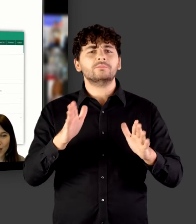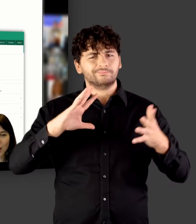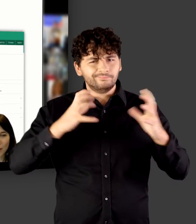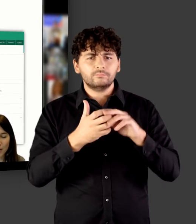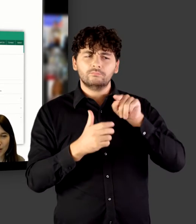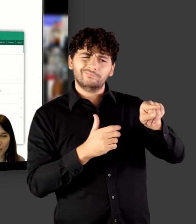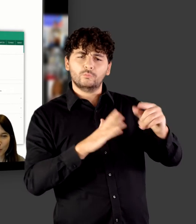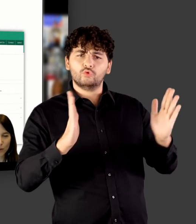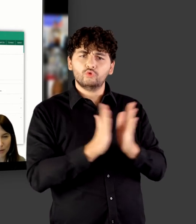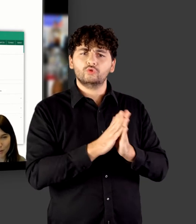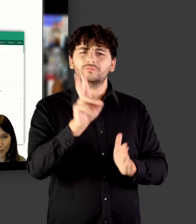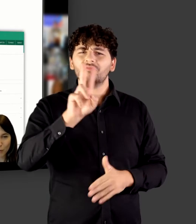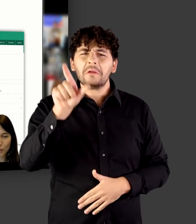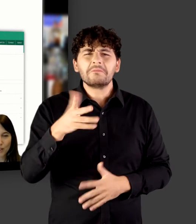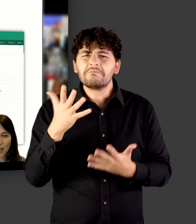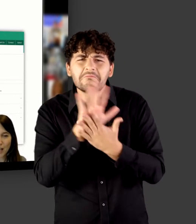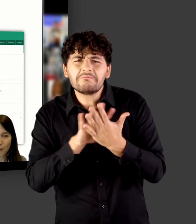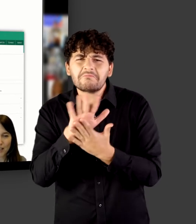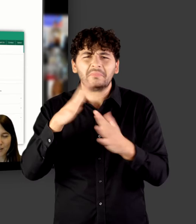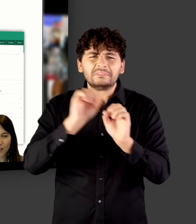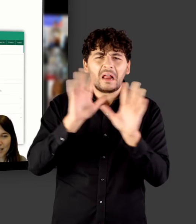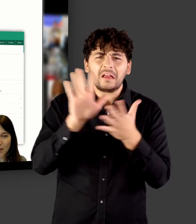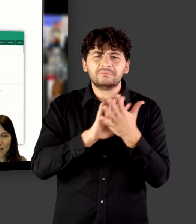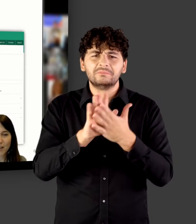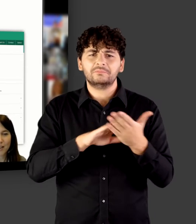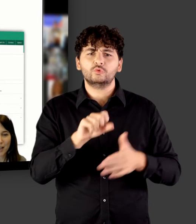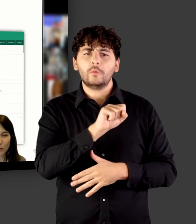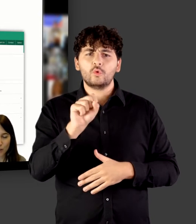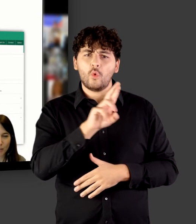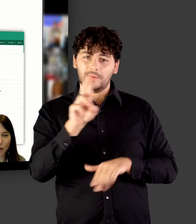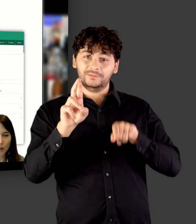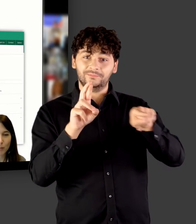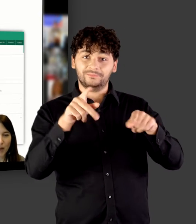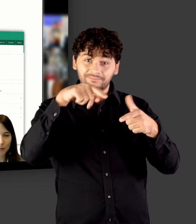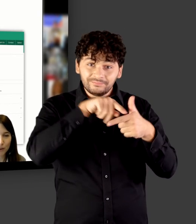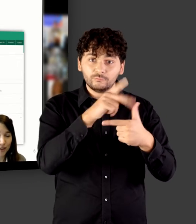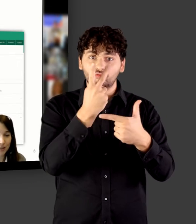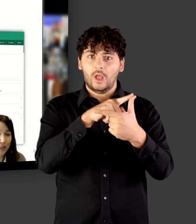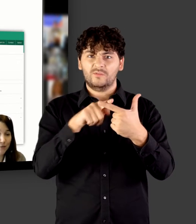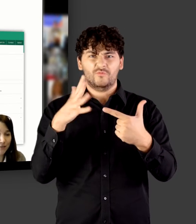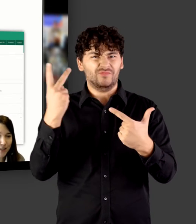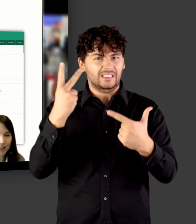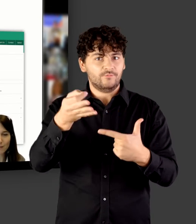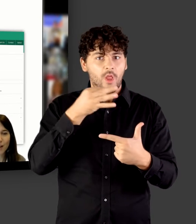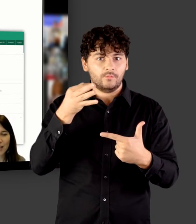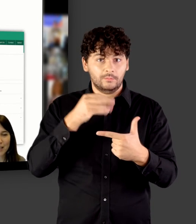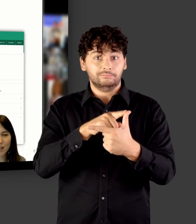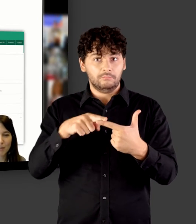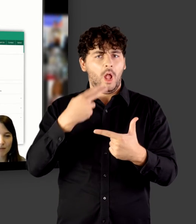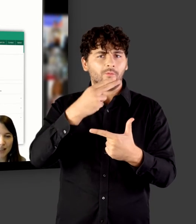aber bloß kurz für die, die noch nicht dabei waren. Also Sherpa Romeo beantwortet die zwei wichtigsten Fragen, nämlich einmal, welche